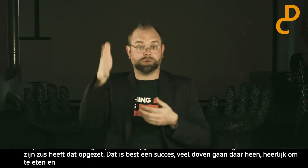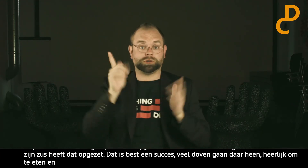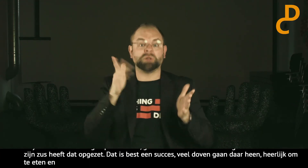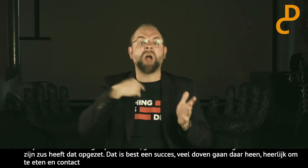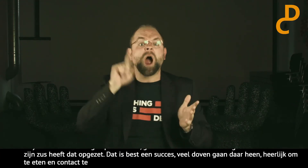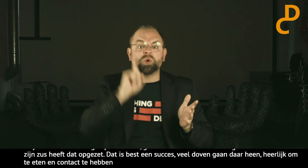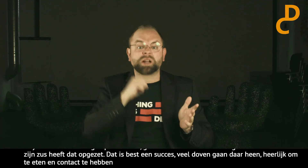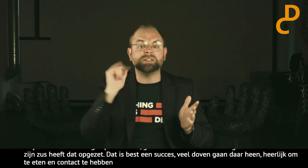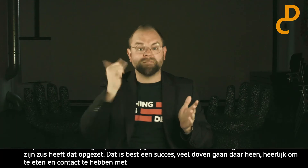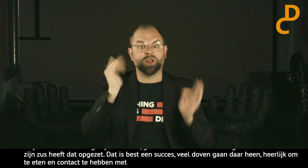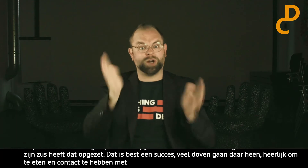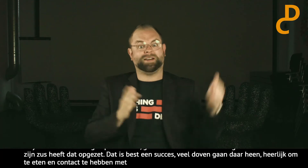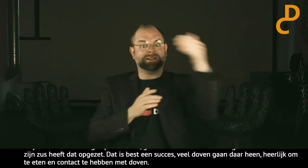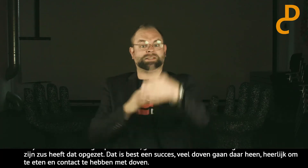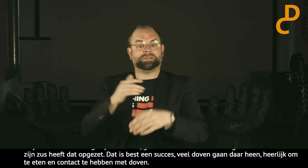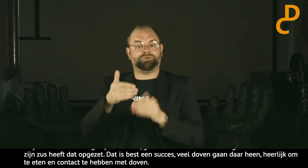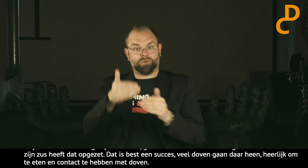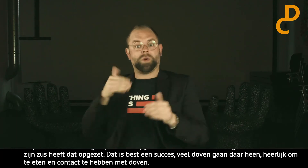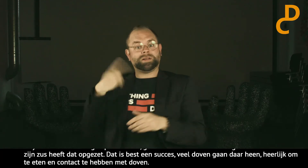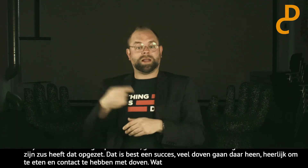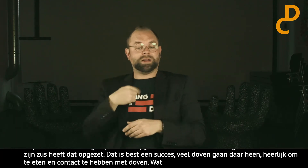ik ben er zelf eigenlijk nog nooit geweest. Mijn ouders zijn daar dus wel geweest.